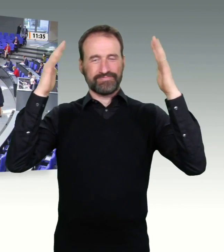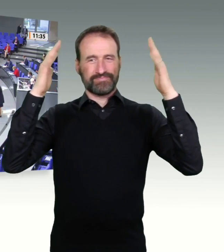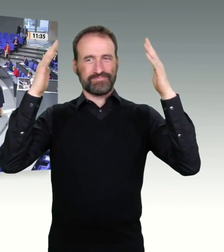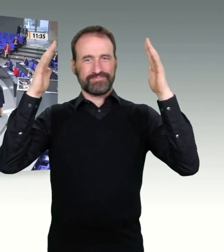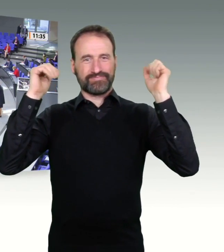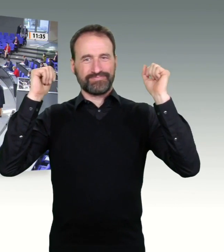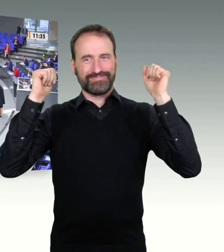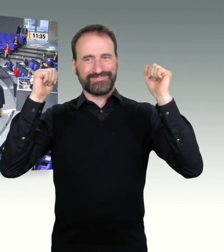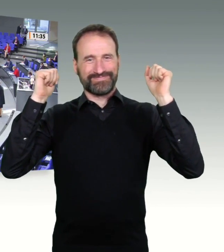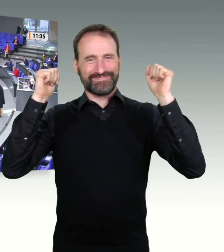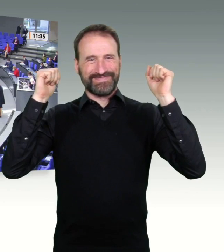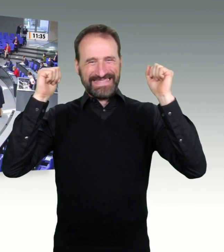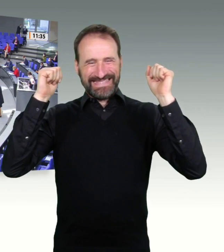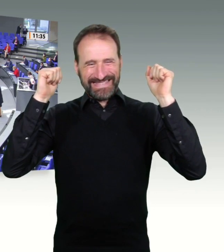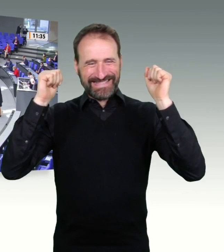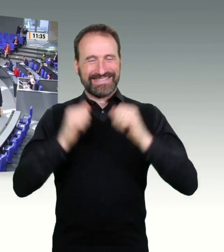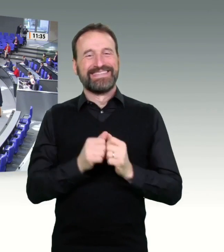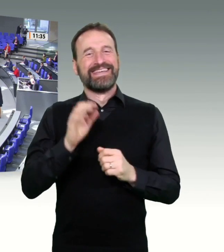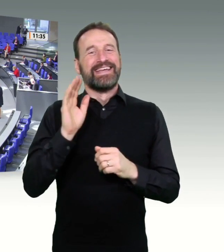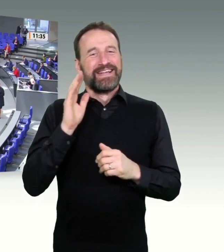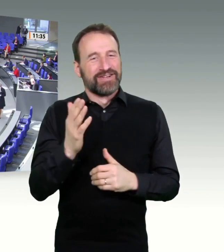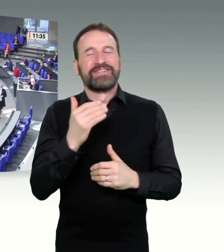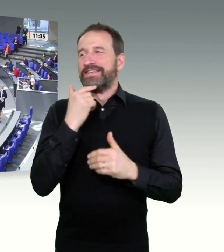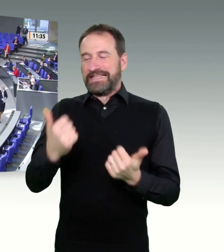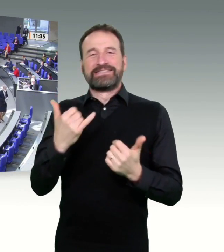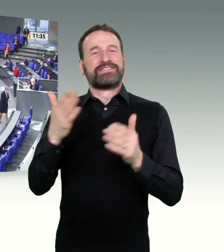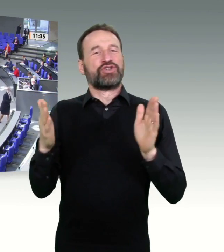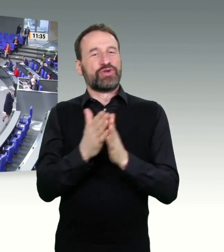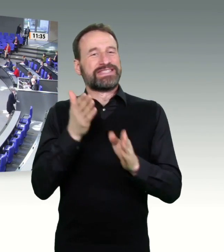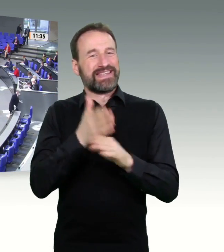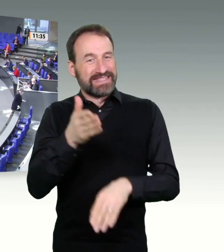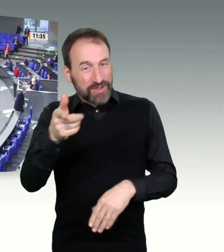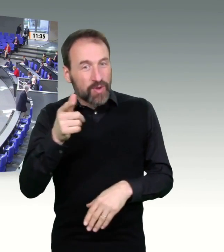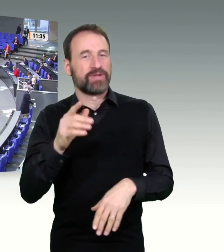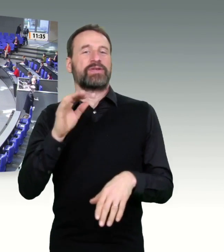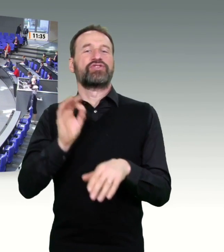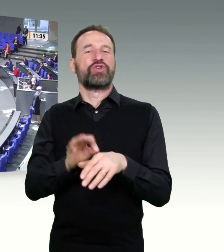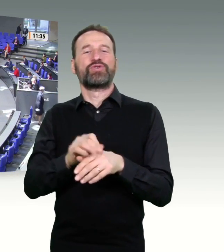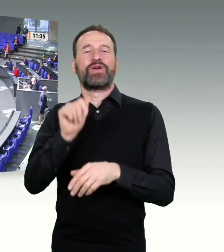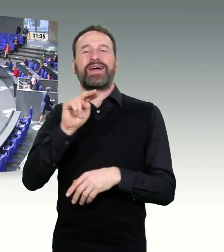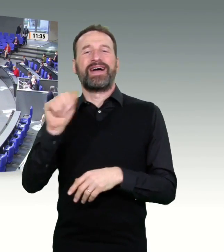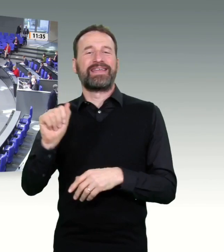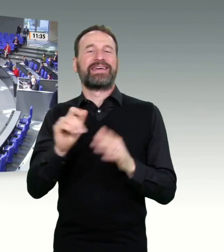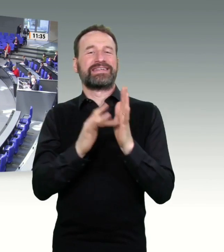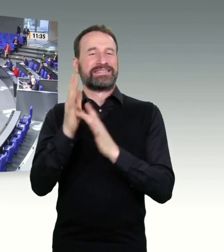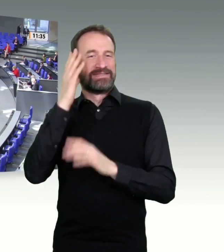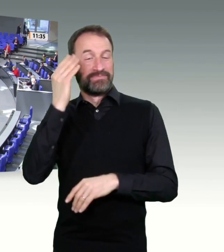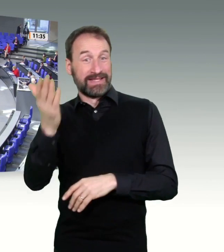Vielen Dank. Herr Kollege, ich wollte da gerne noch mal nachhelfen auf die Frage hin, was denn mit einem Pilotprojekt in